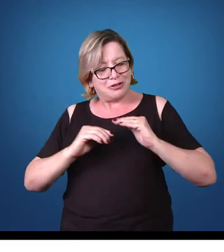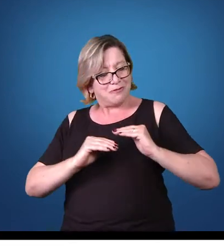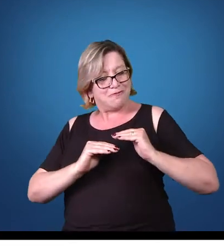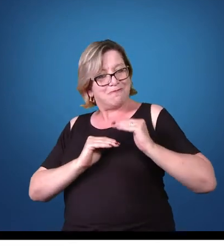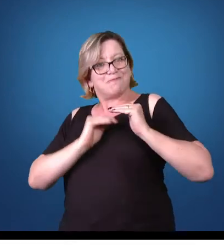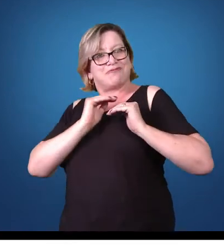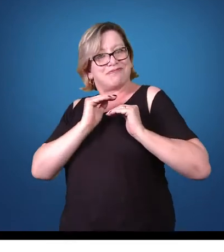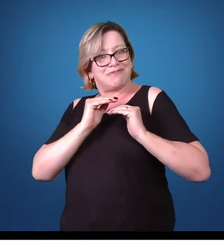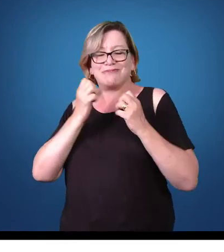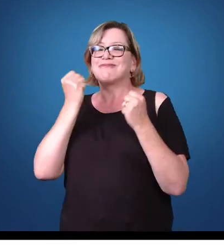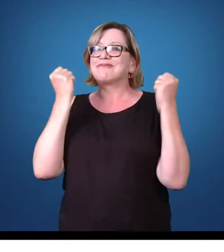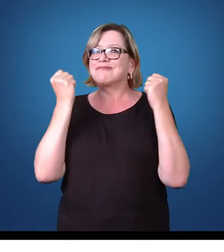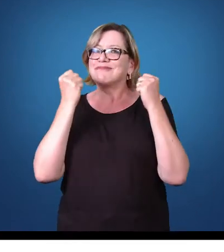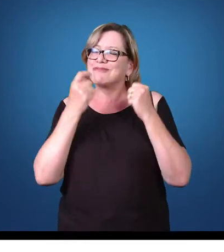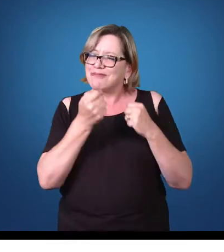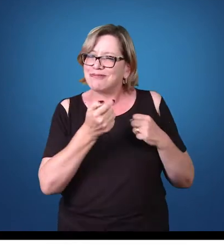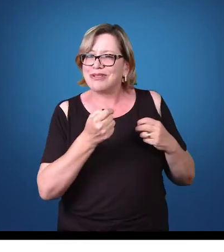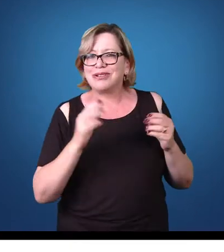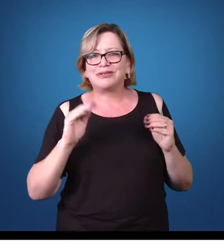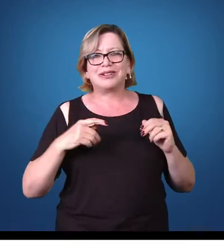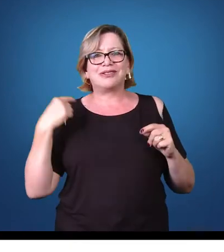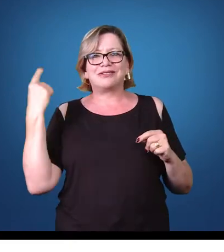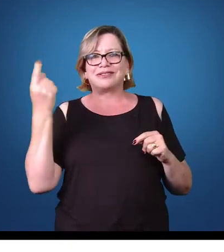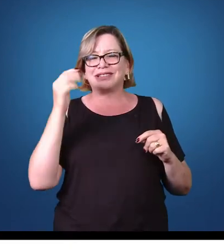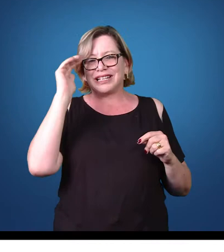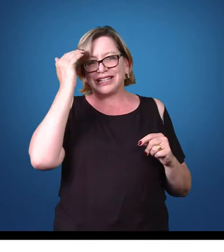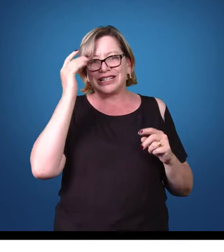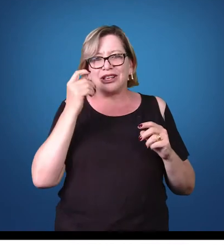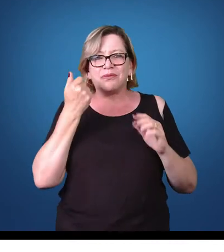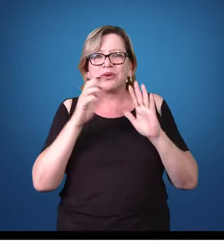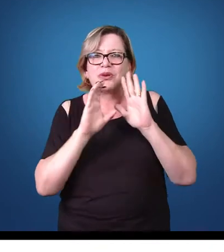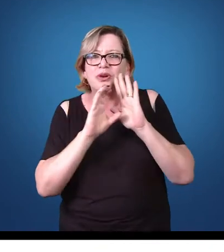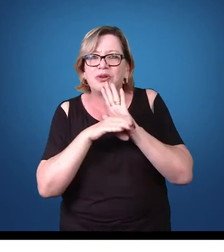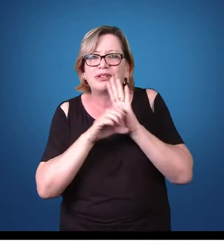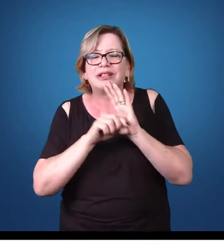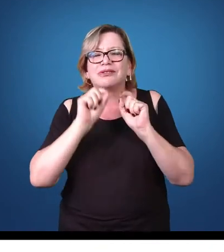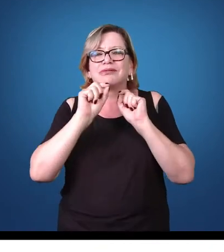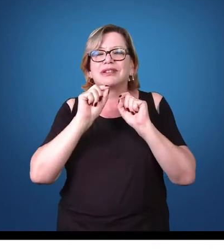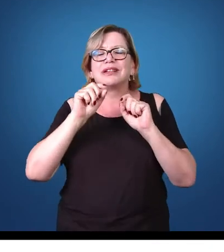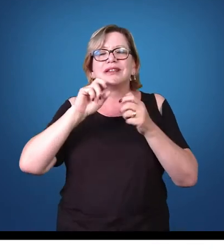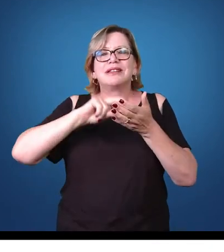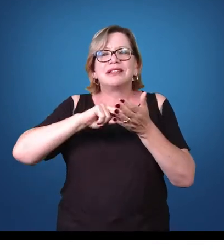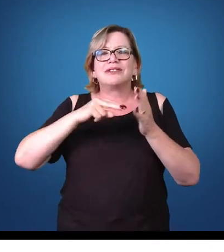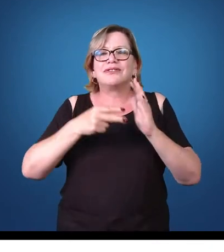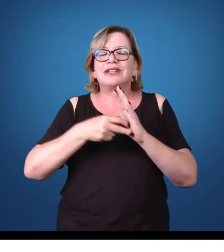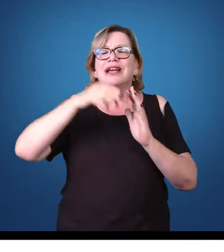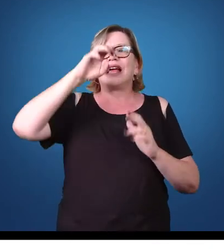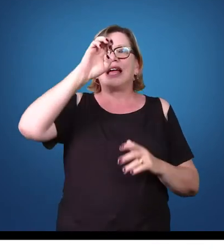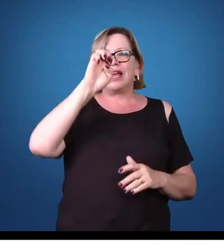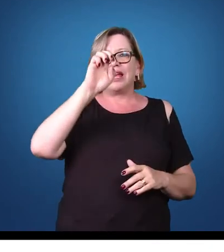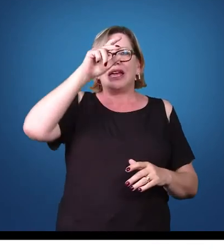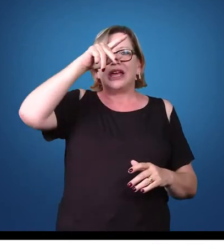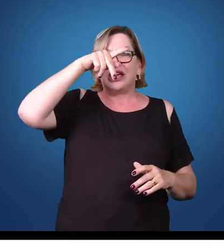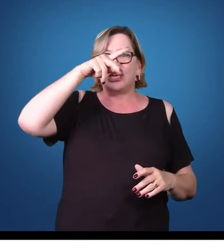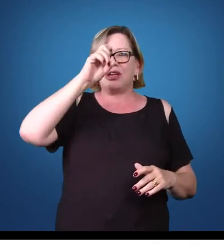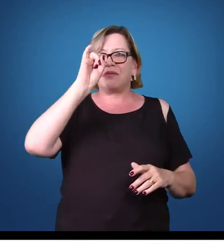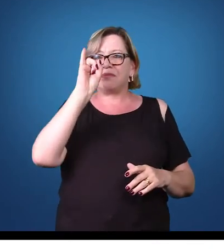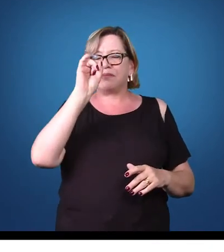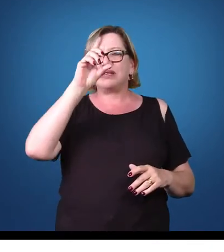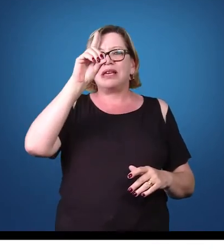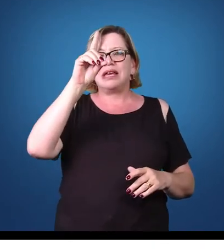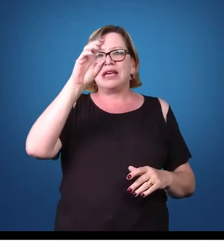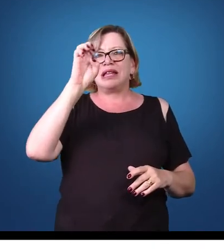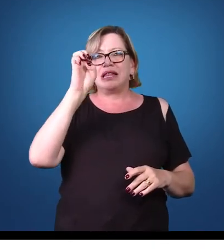um pouco na nossa conversa e entender um pouquinho alguns conceitos de epidemiologia. O que é epidemiologia? A epidemiologia é uma